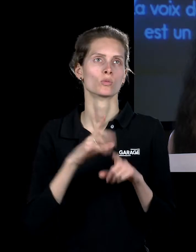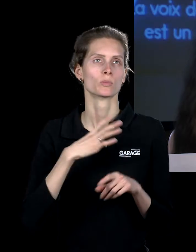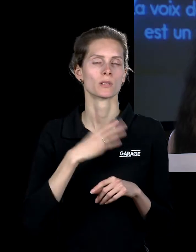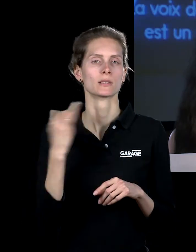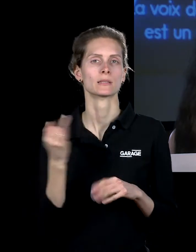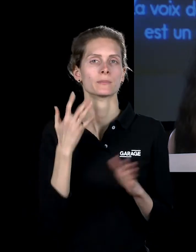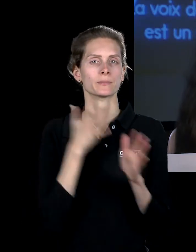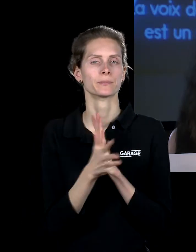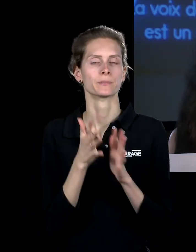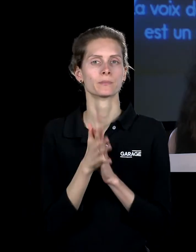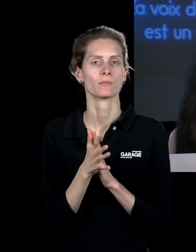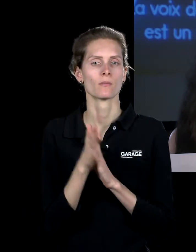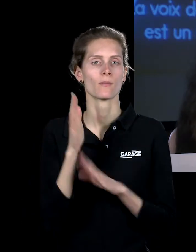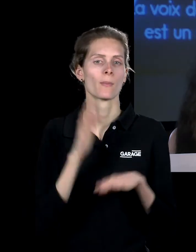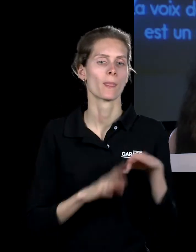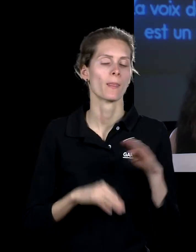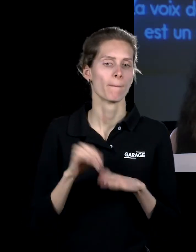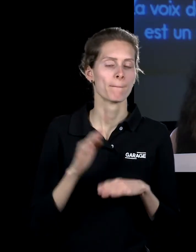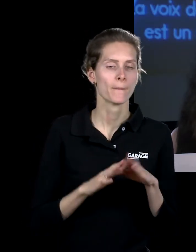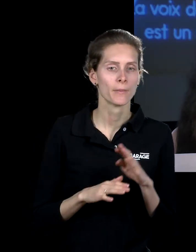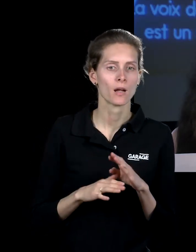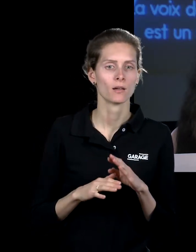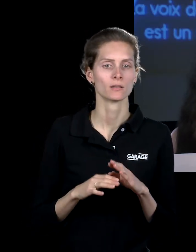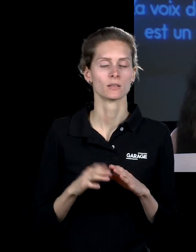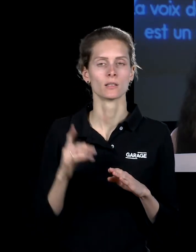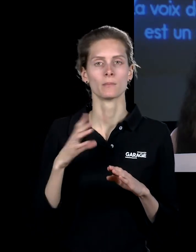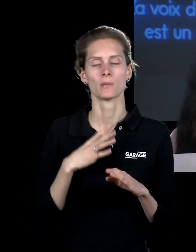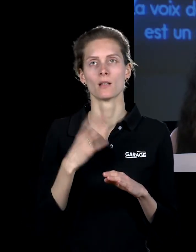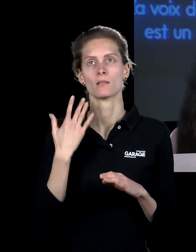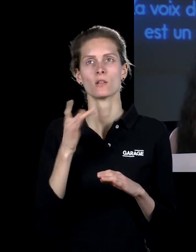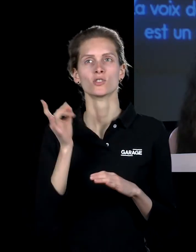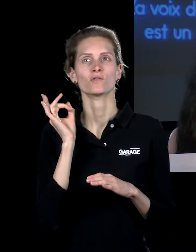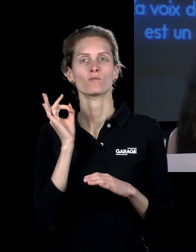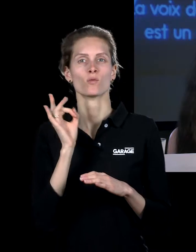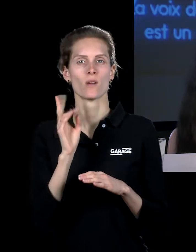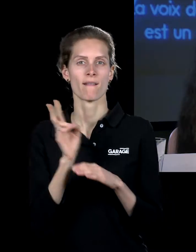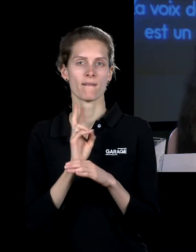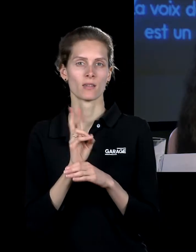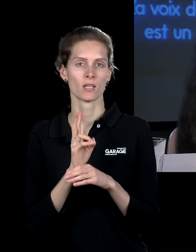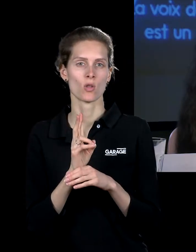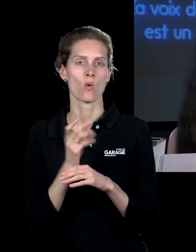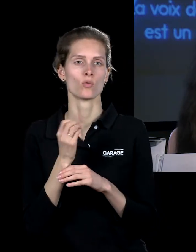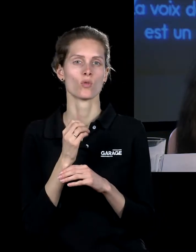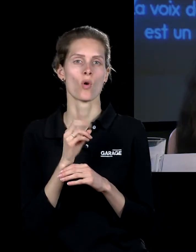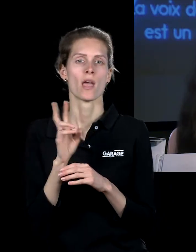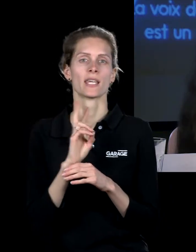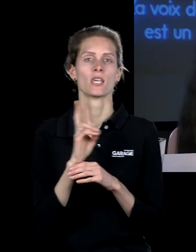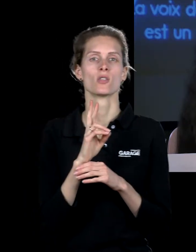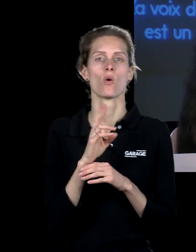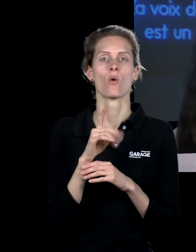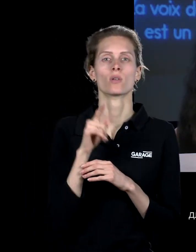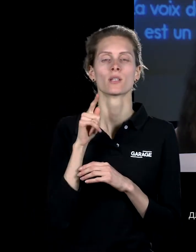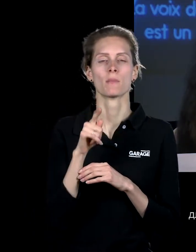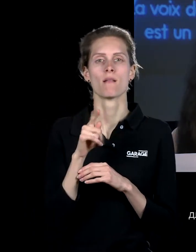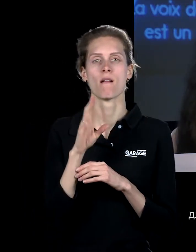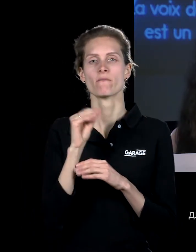практики, которая существовала на заре звукового кино, когда фильмы еще не дублировали, а нанимали другую